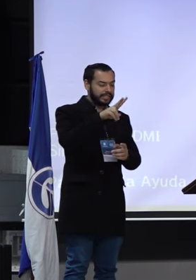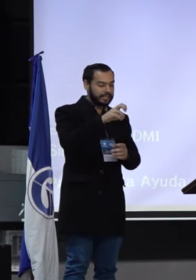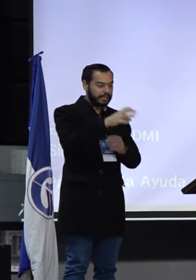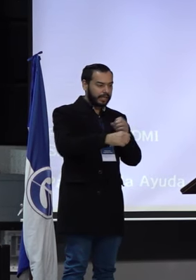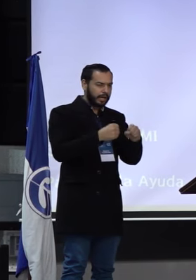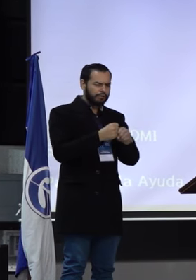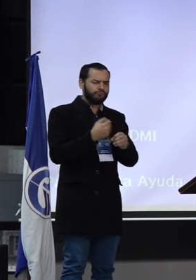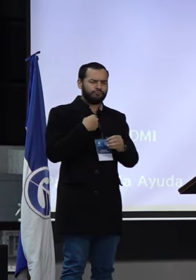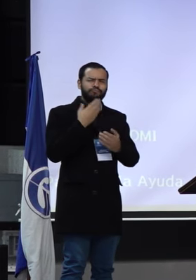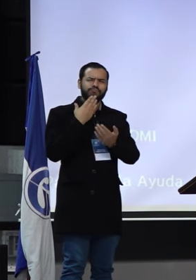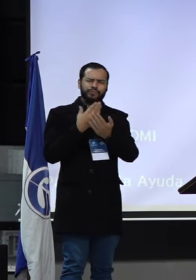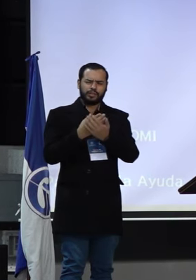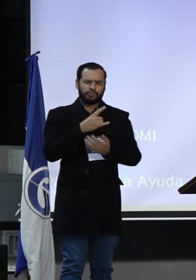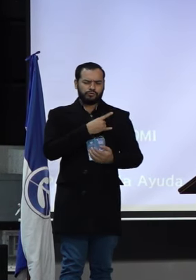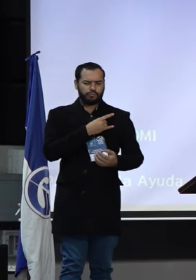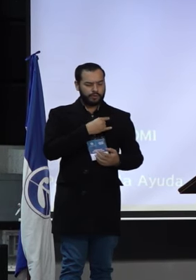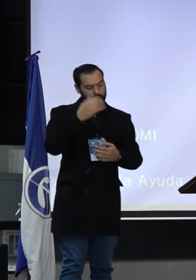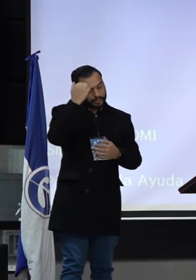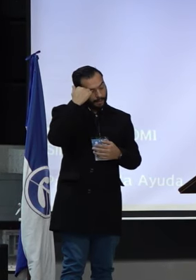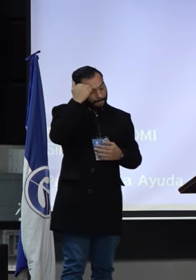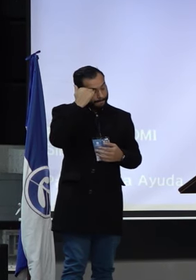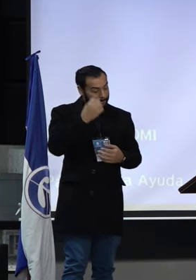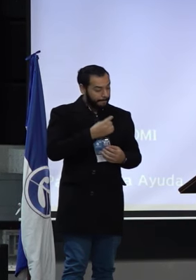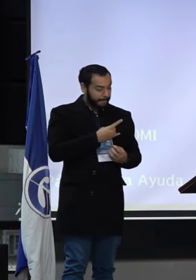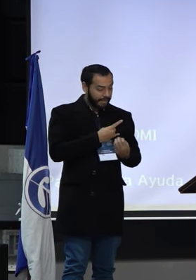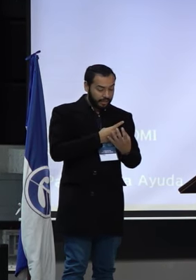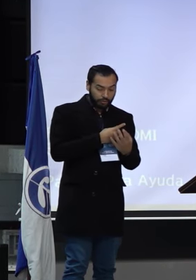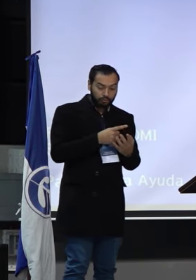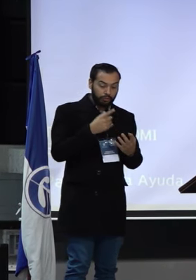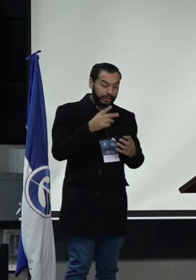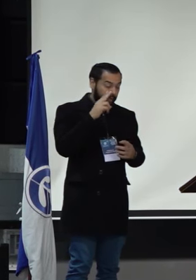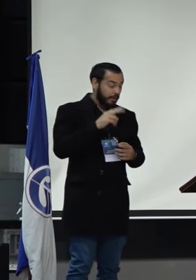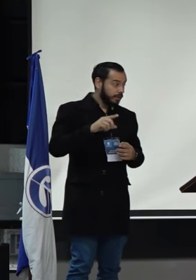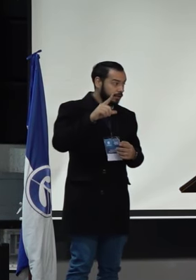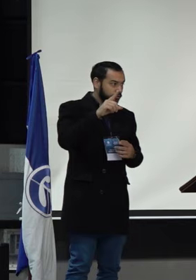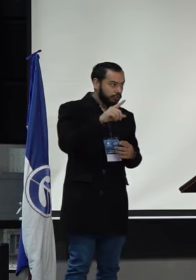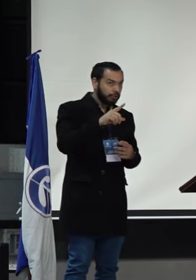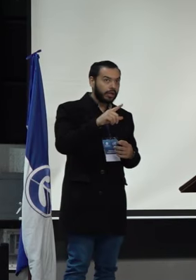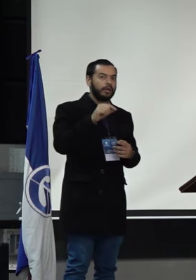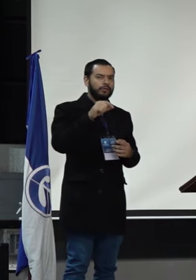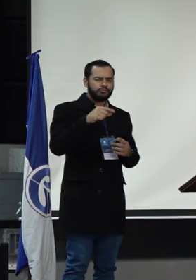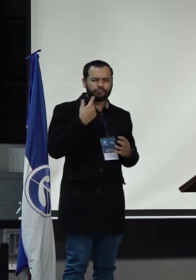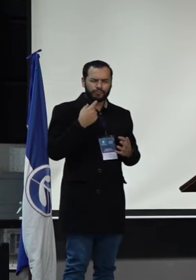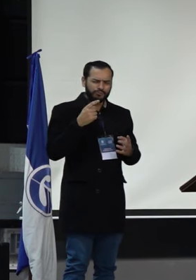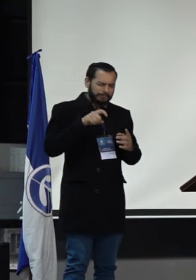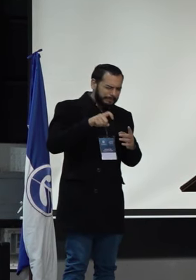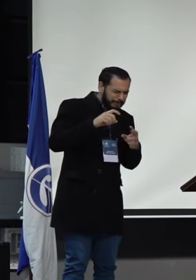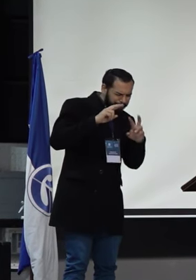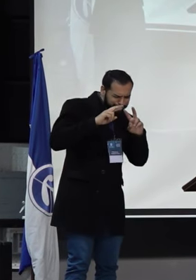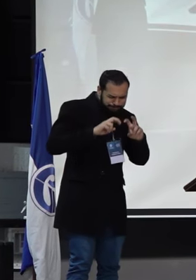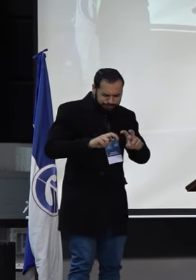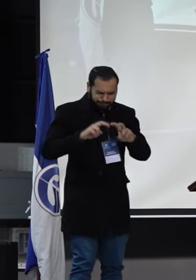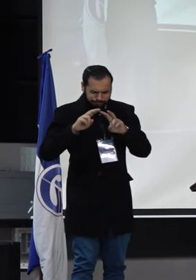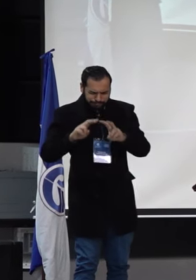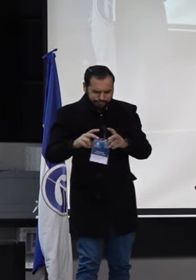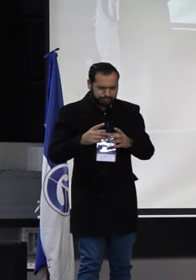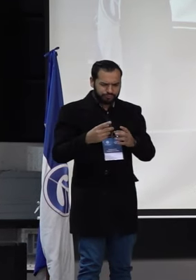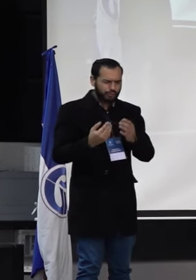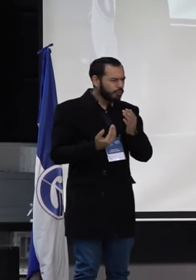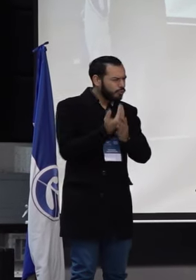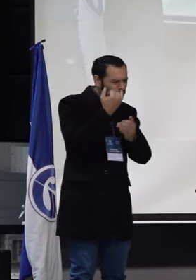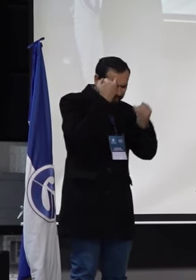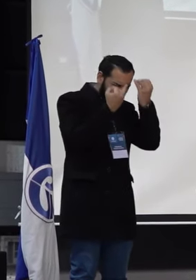Pedagógica Nacional y una herramienta tan importante como es esa necesidad de investigar, de indagar, de innovar y de